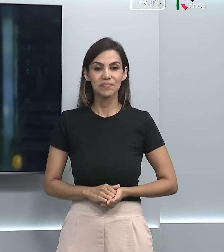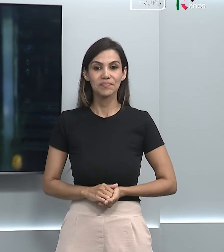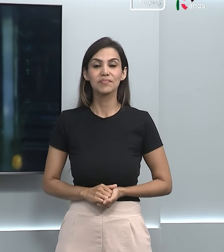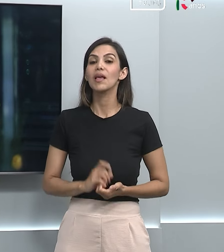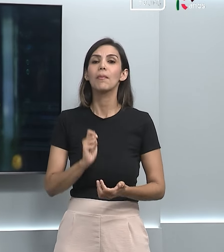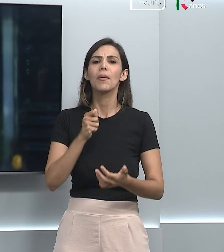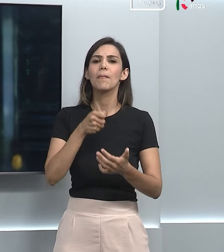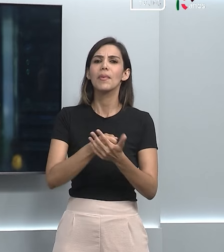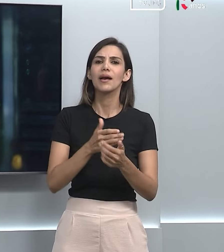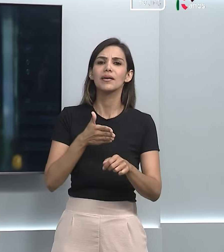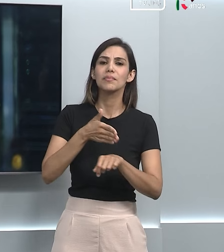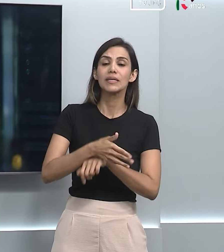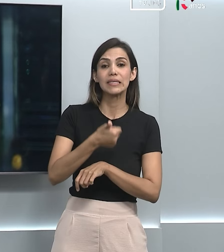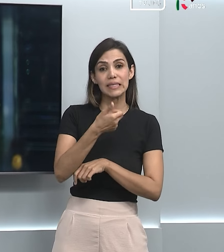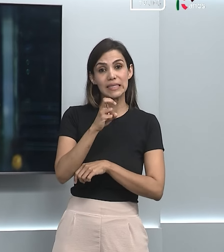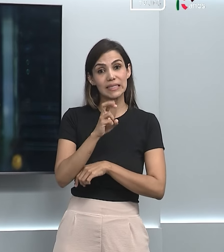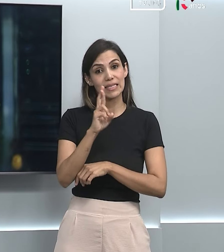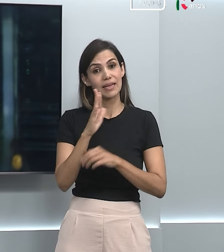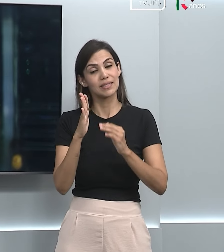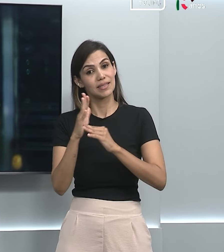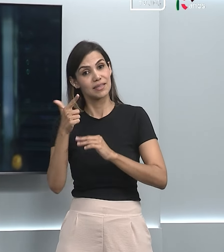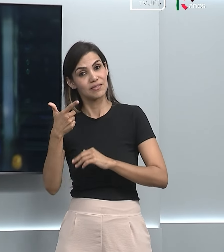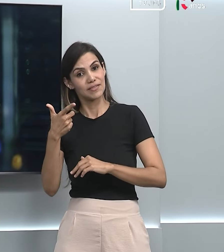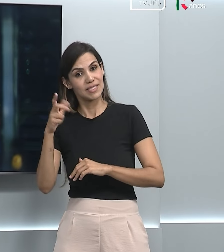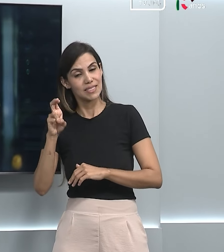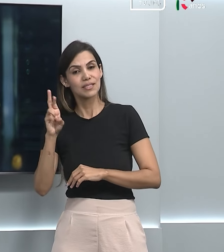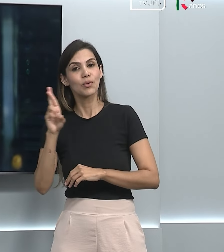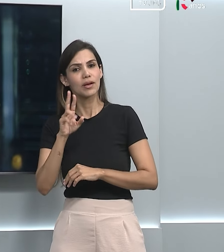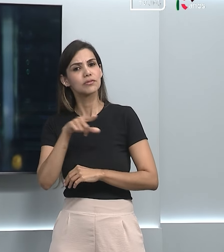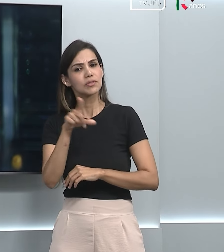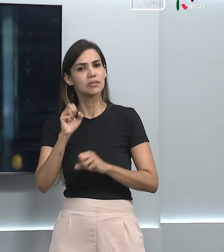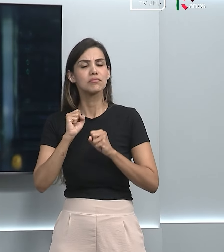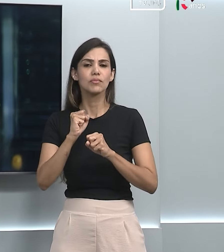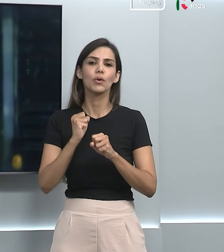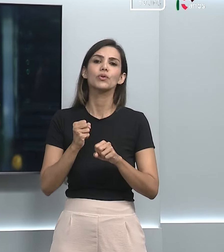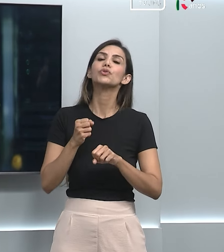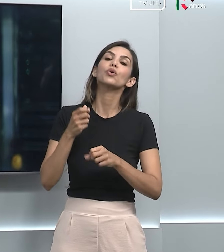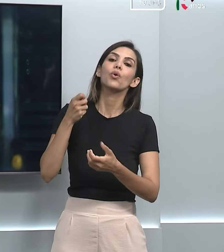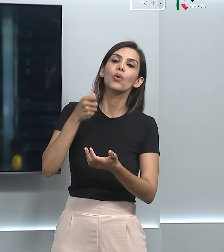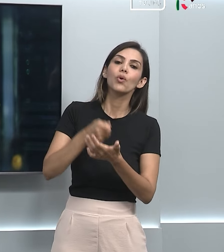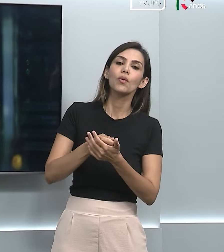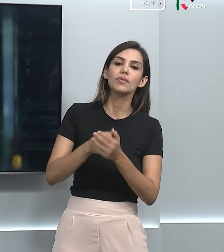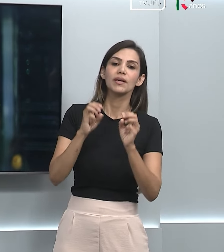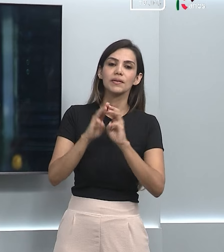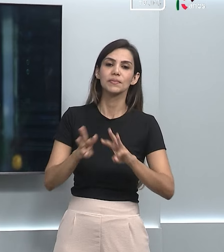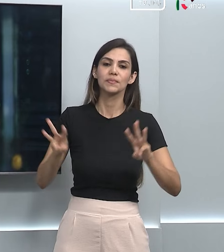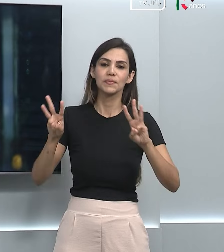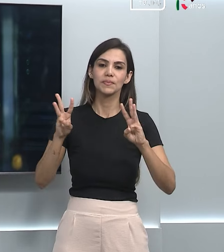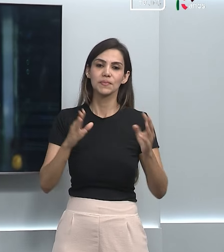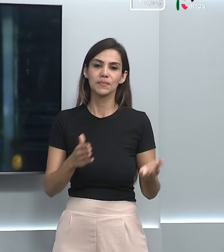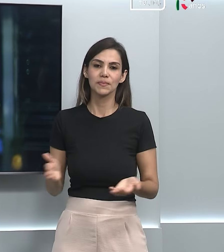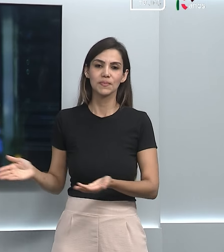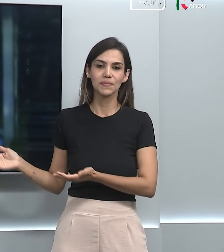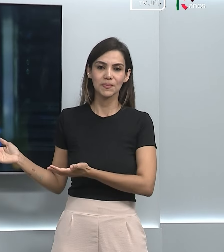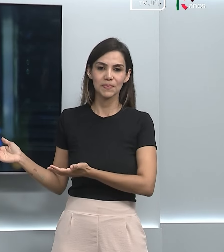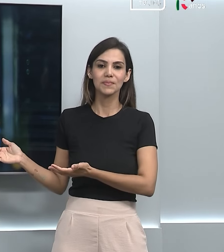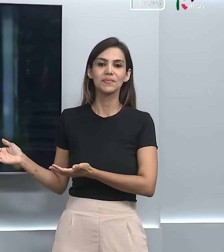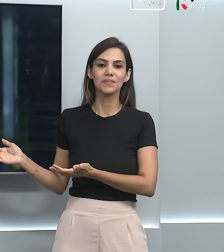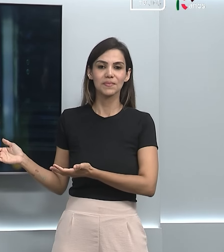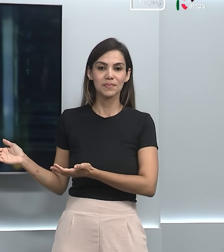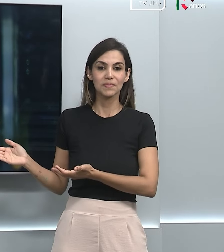preços dos ingressos variam de R$15,00 a R$25,00 e você pode comprá-los no site shotgunlive.com.br.